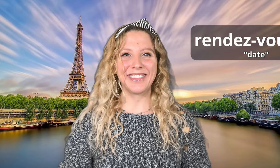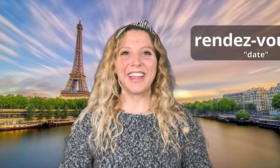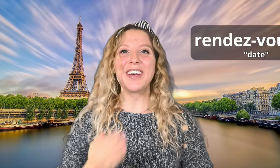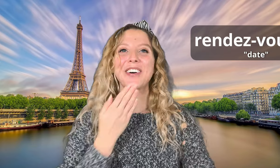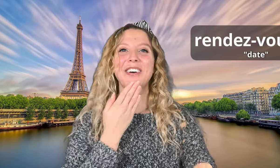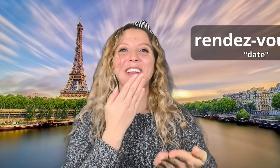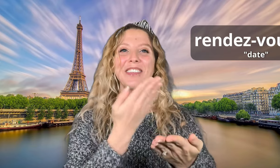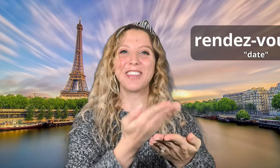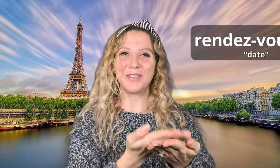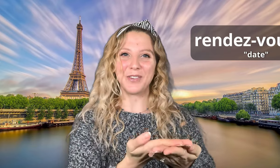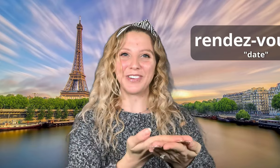Rendez-vous